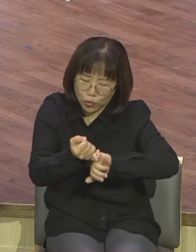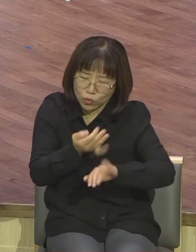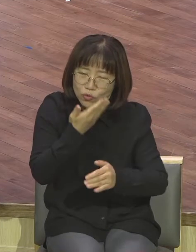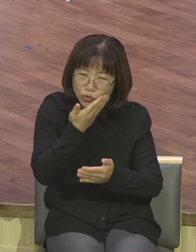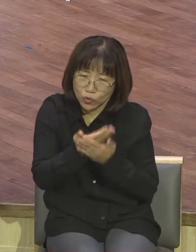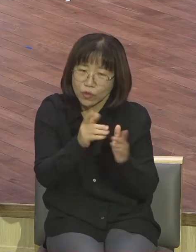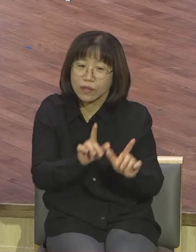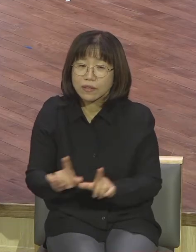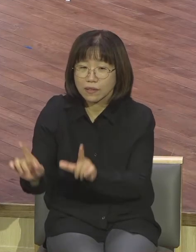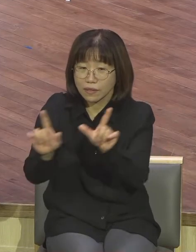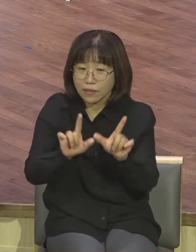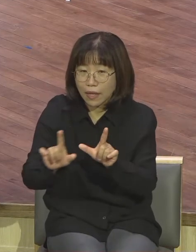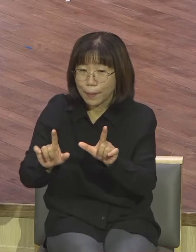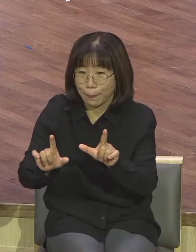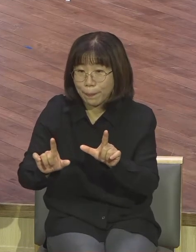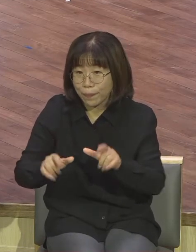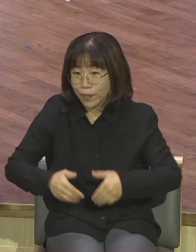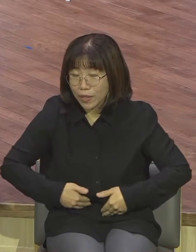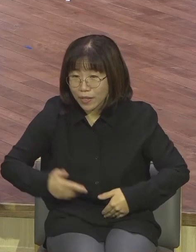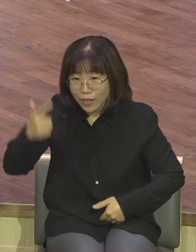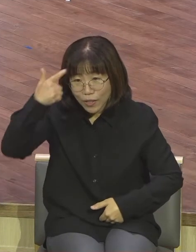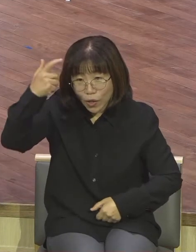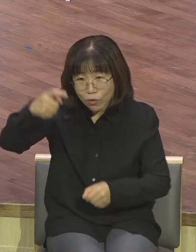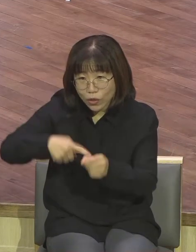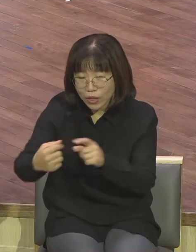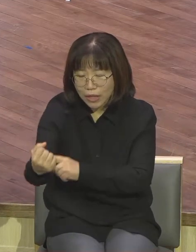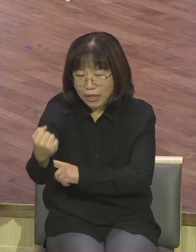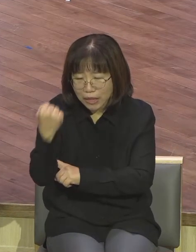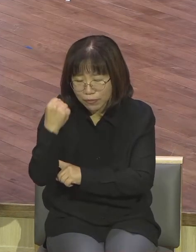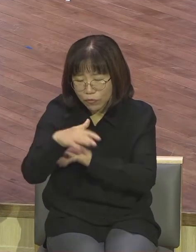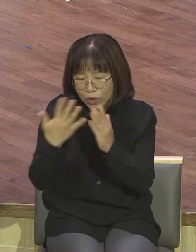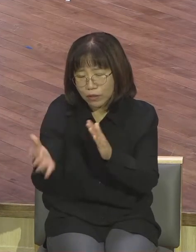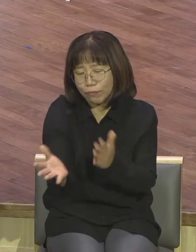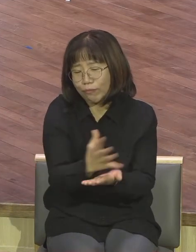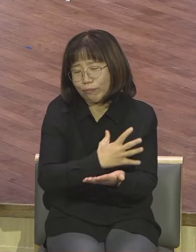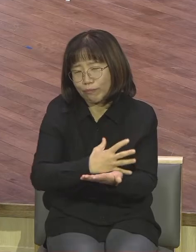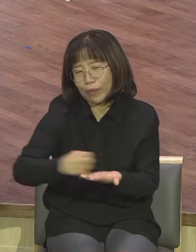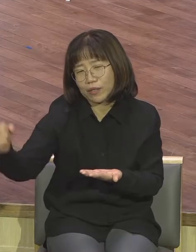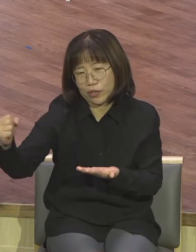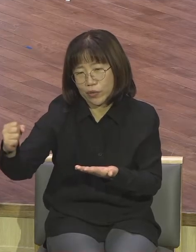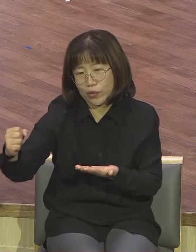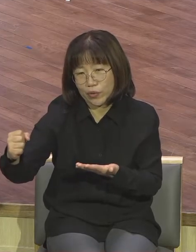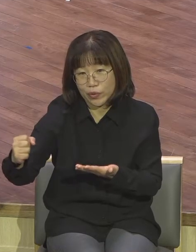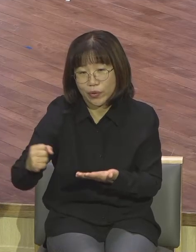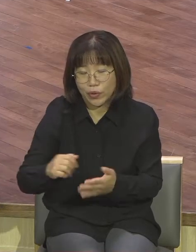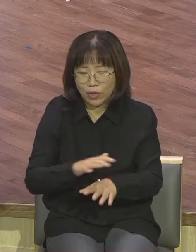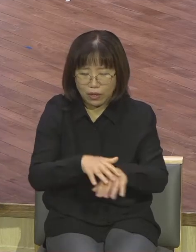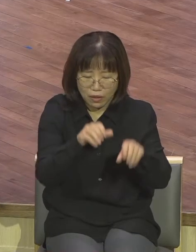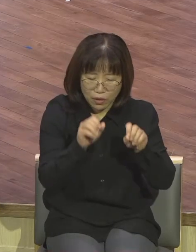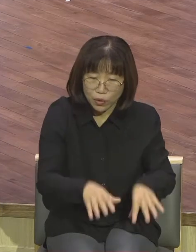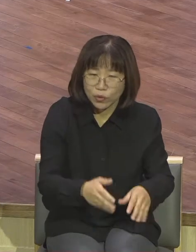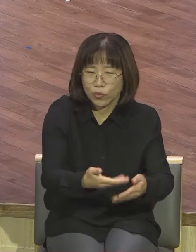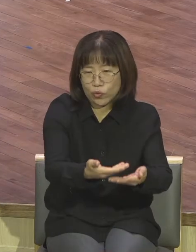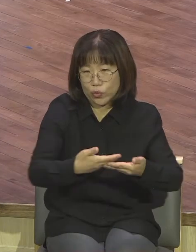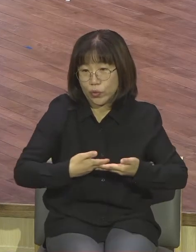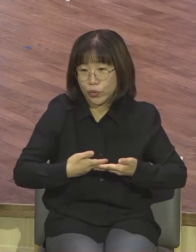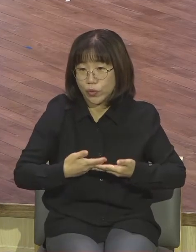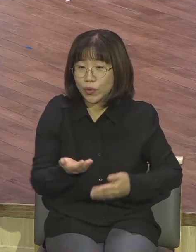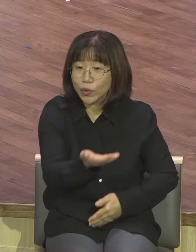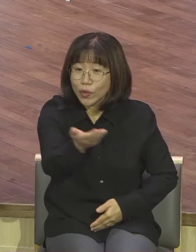영적인 힘을 쫙 빼버리고 허송시황을 확하게 만들어버려요 그래서 중요한 것이 늘 기도할 때 일어날 때 눈 감을 때